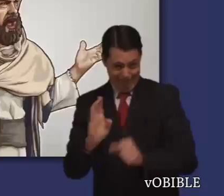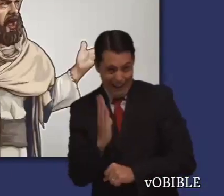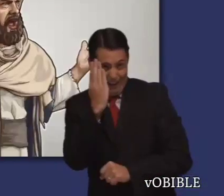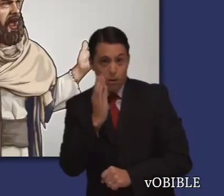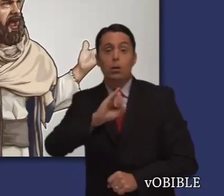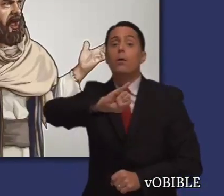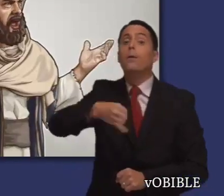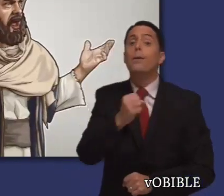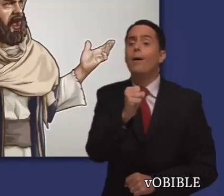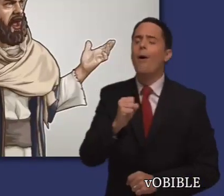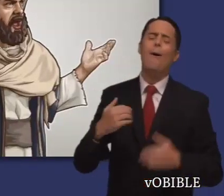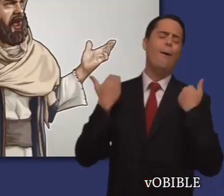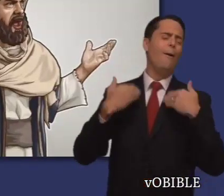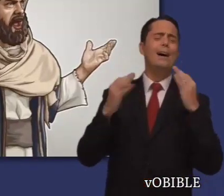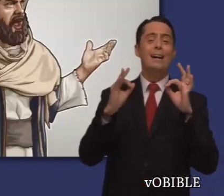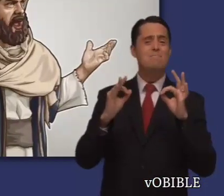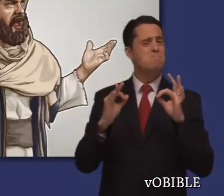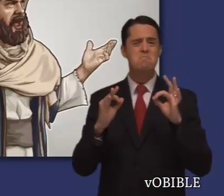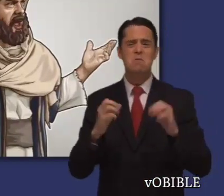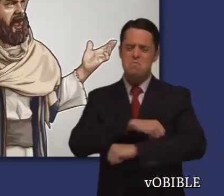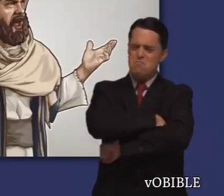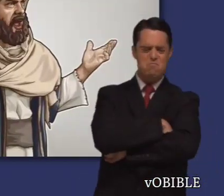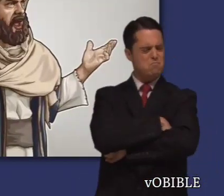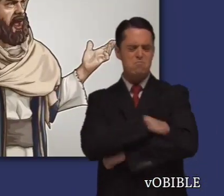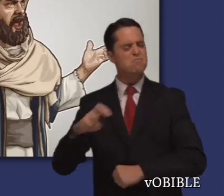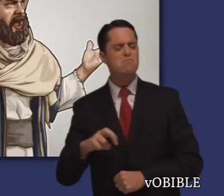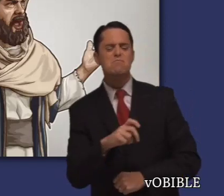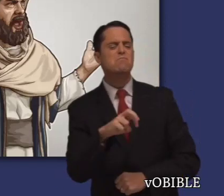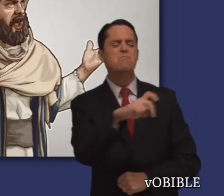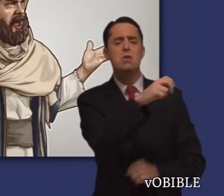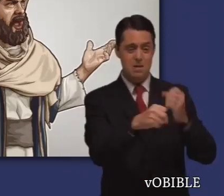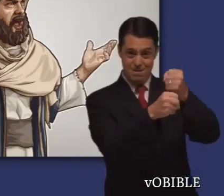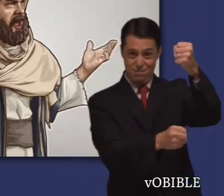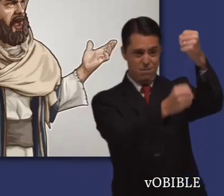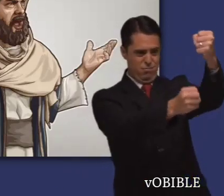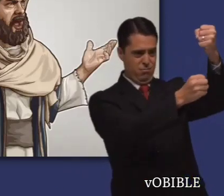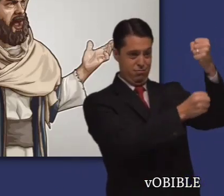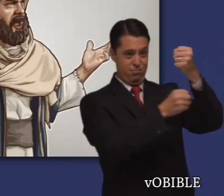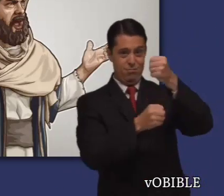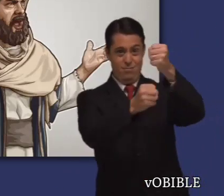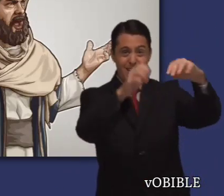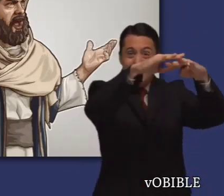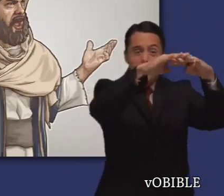El capítulo 4 explica que Jonás, en vez de alegrarse por los ninivitas, se enoja mucho.